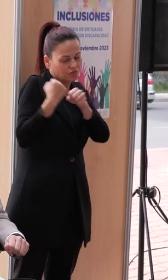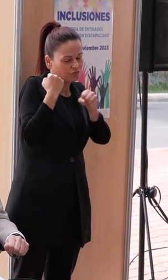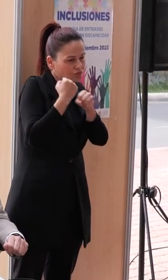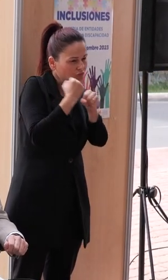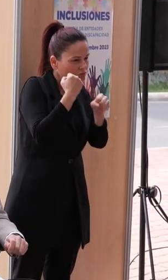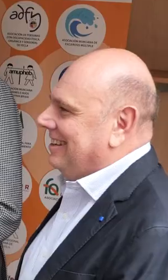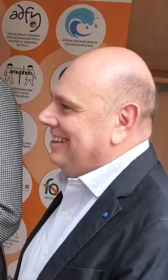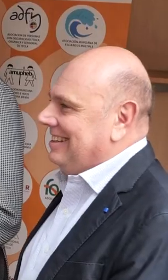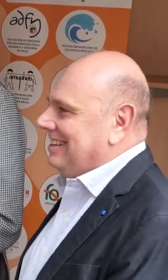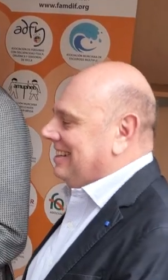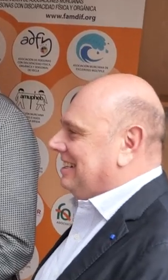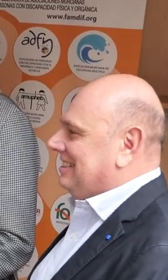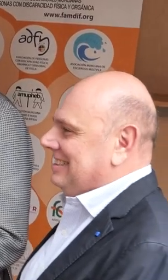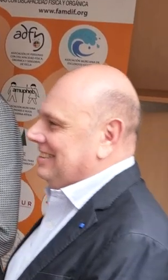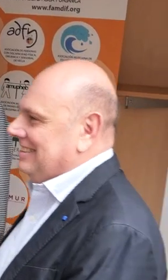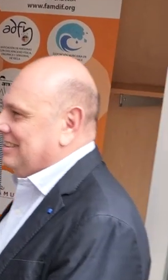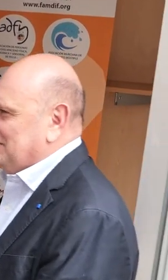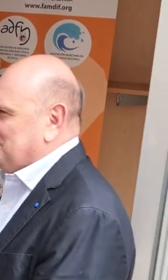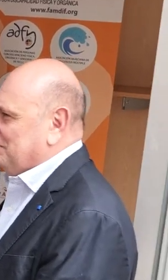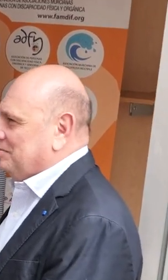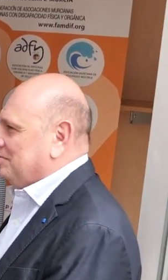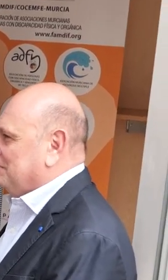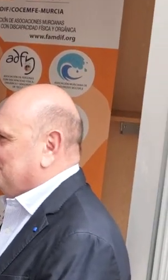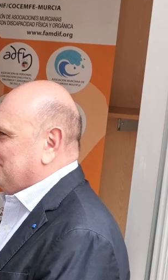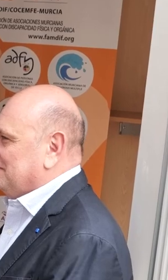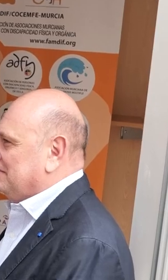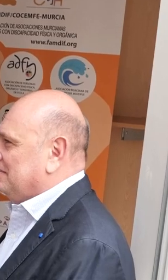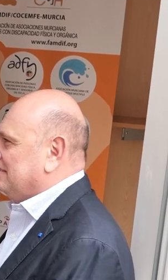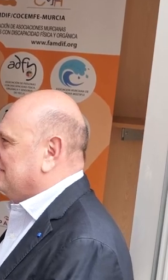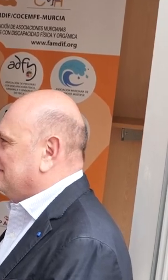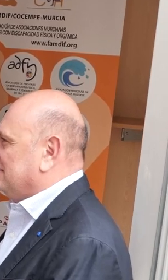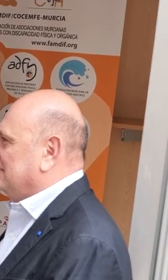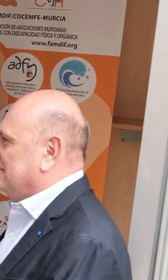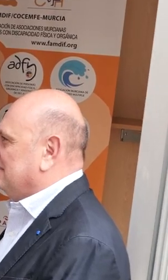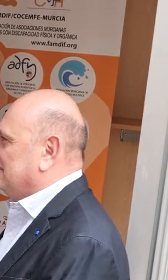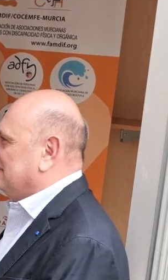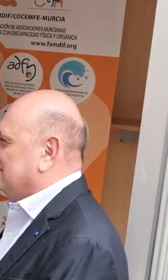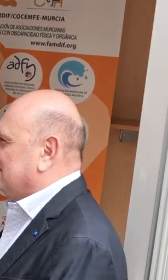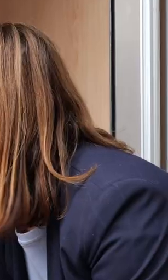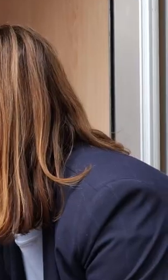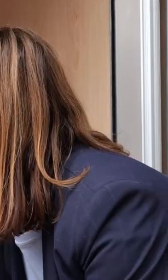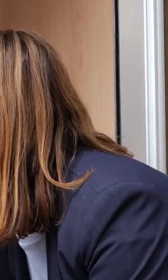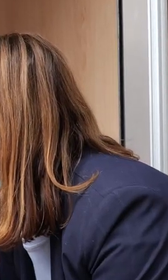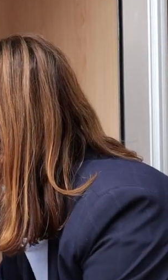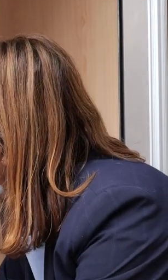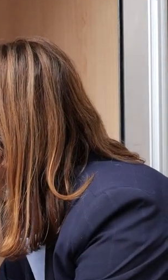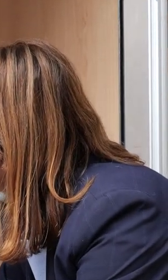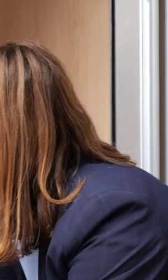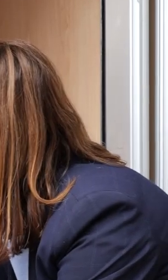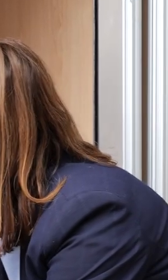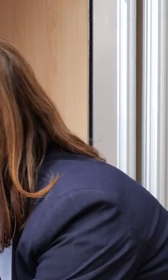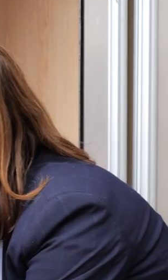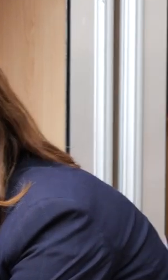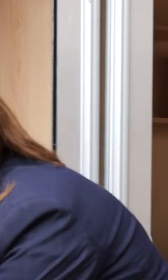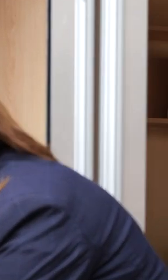importantísima con actividades, con acciones y con muchísimos recursos para mejorar